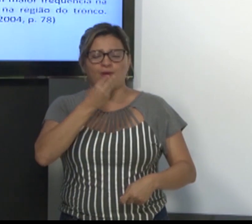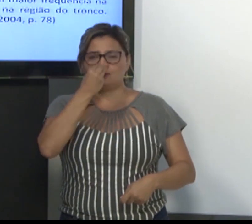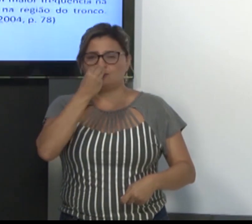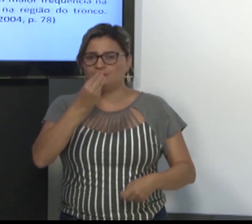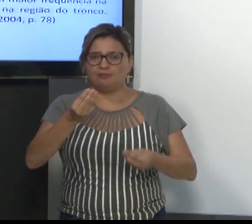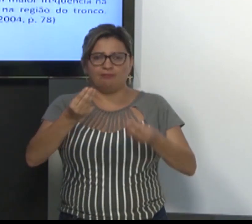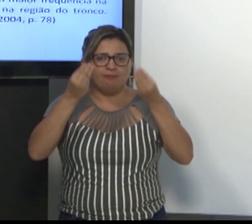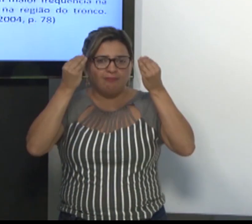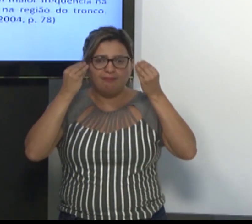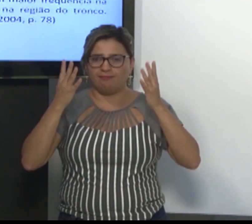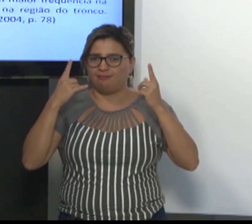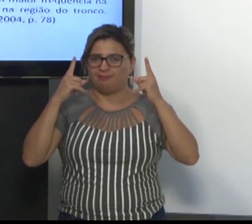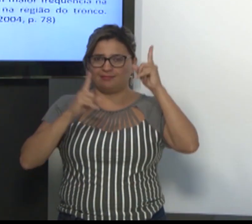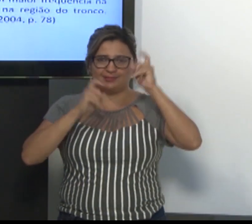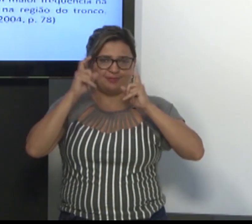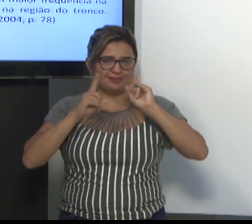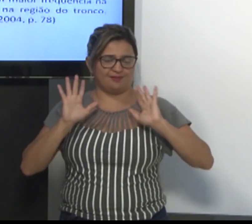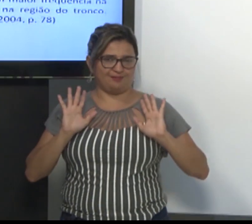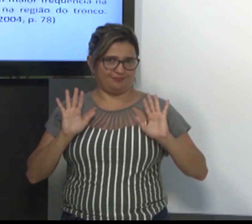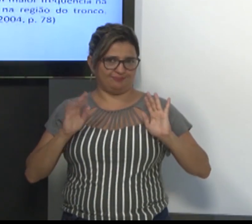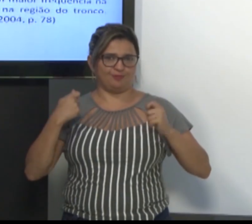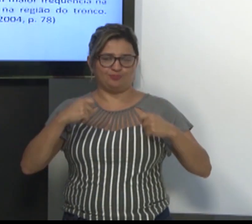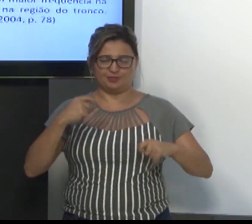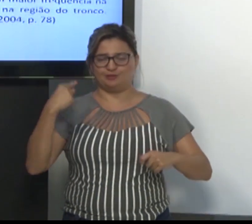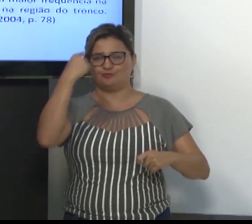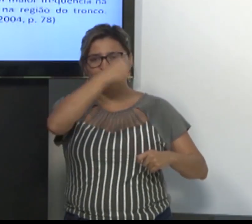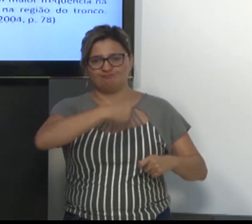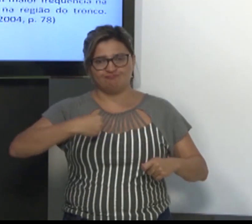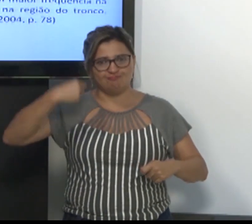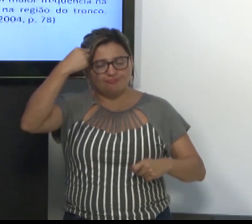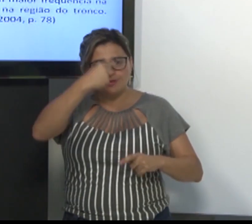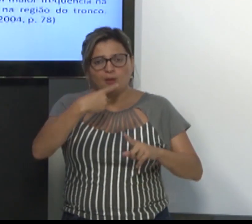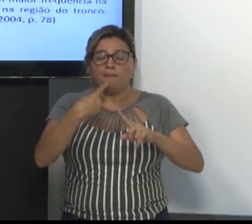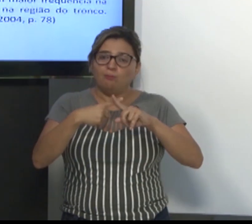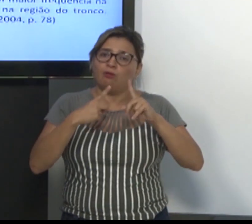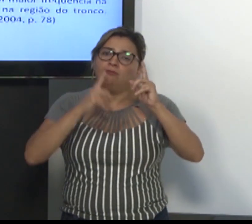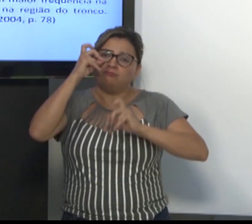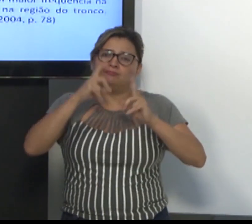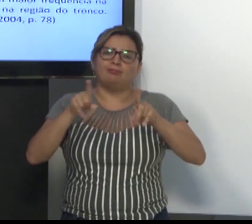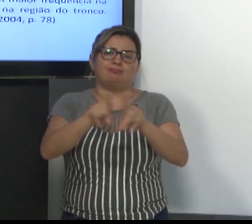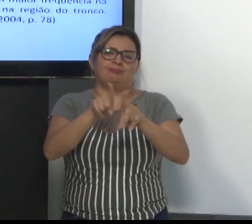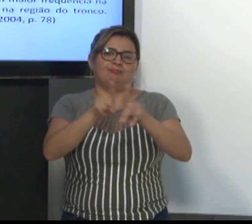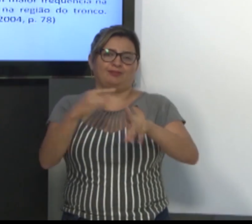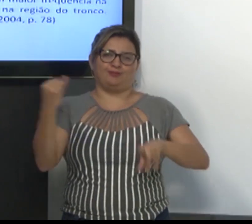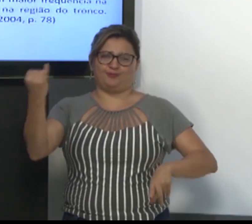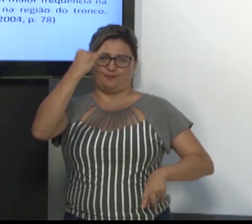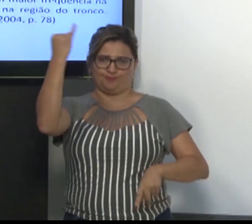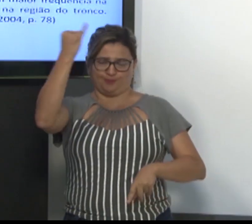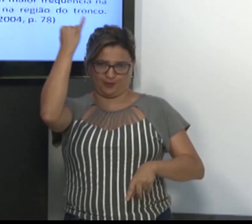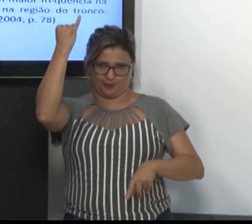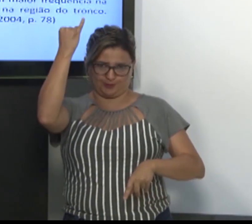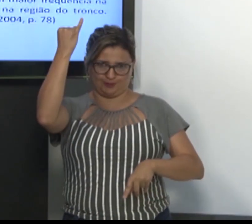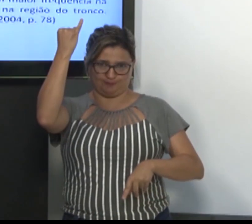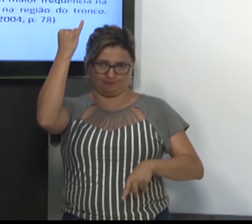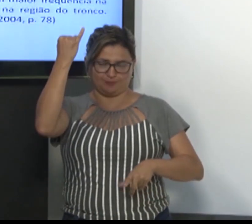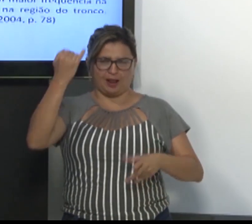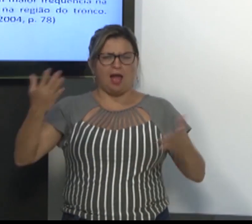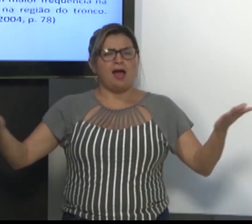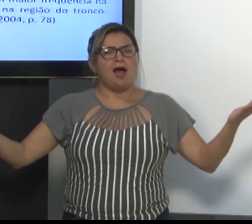as configurações mais completas, elas são realizadas com mais frequência na região da face. Vocês